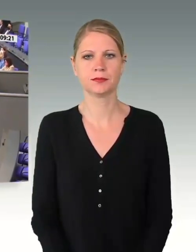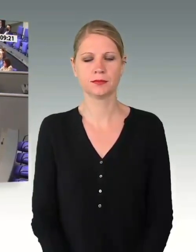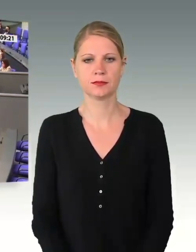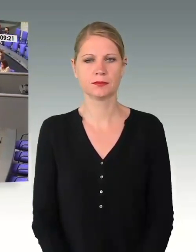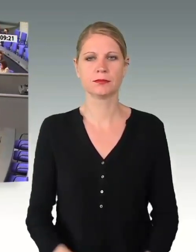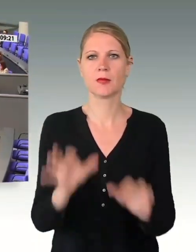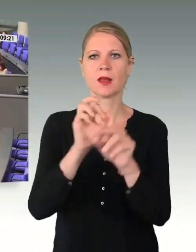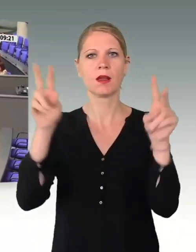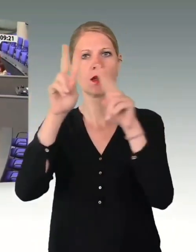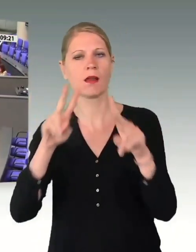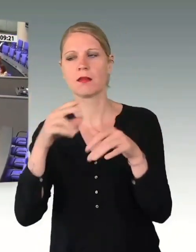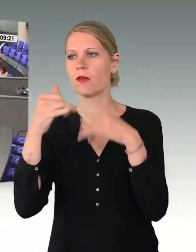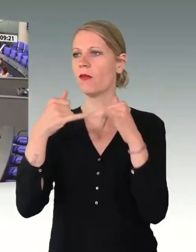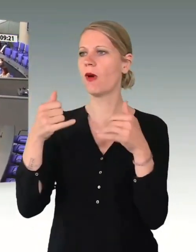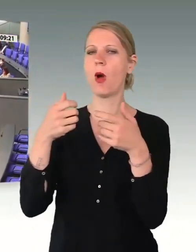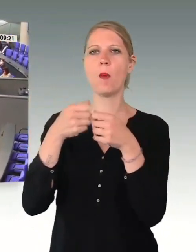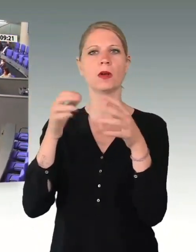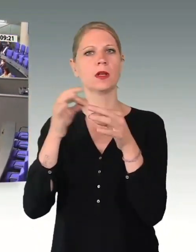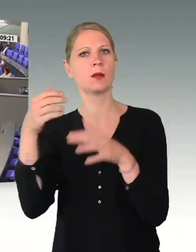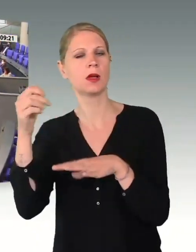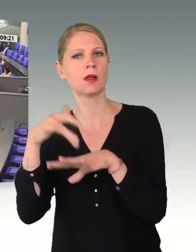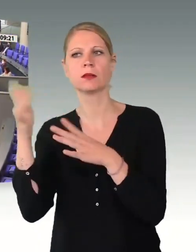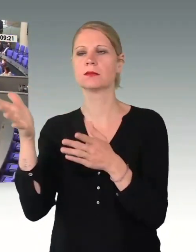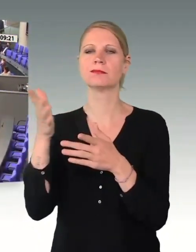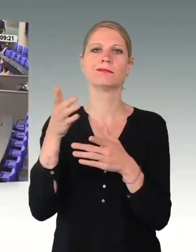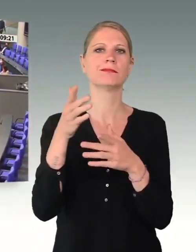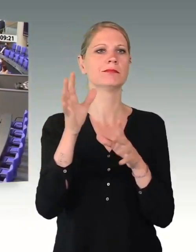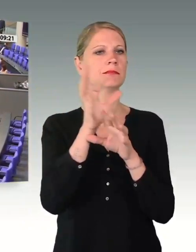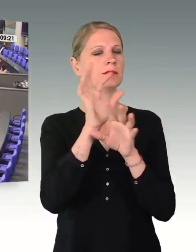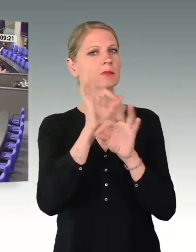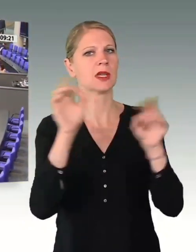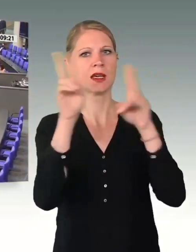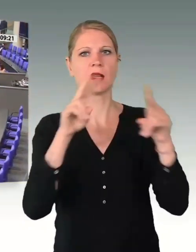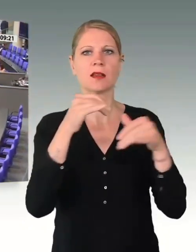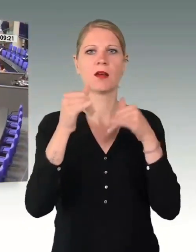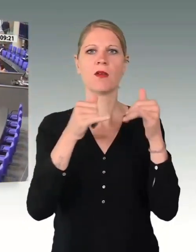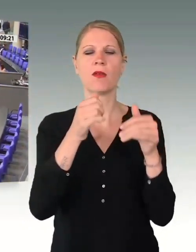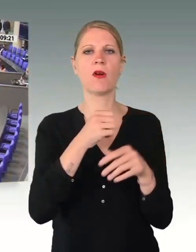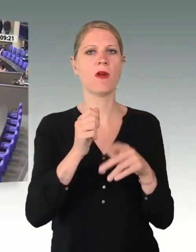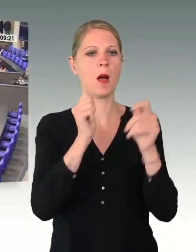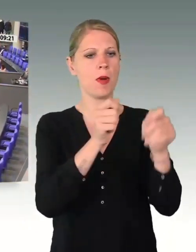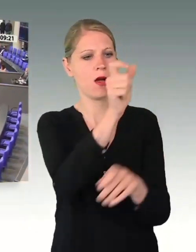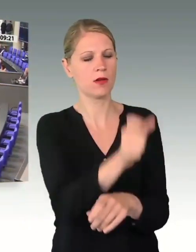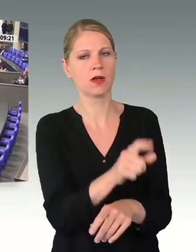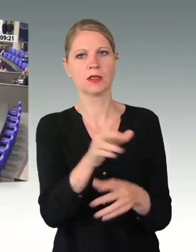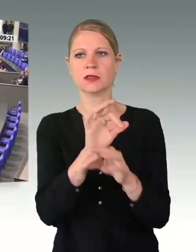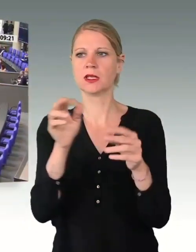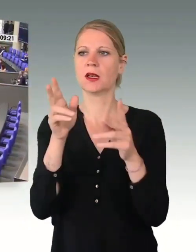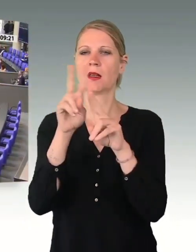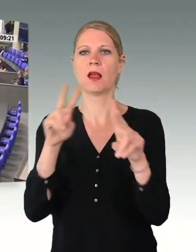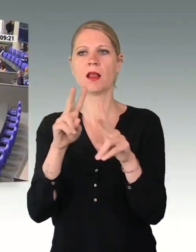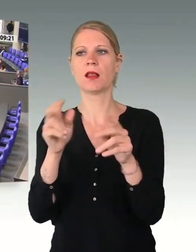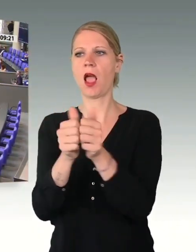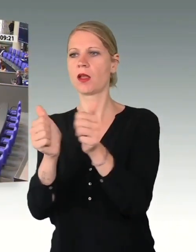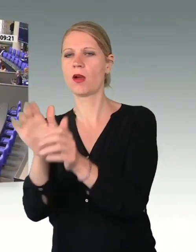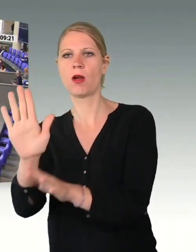Sehr geehrte Frau Bundestagspräsidentin, sehr geehrte Frau Wehrbeauftragte, sehr geehrte Angehörige der Bundeswehr, liebe Kolleginnen